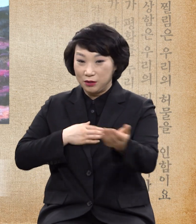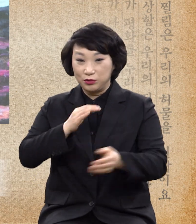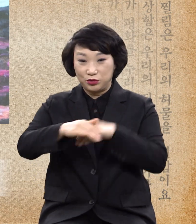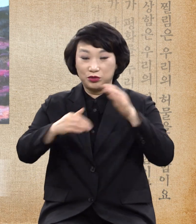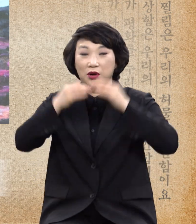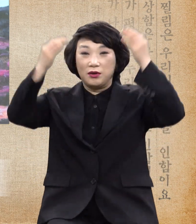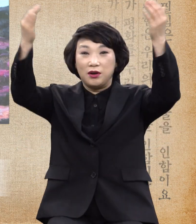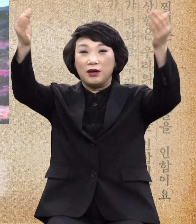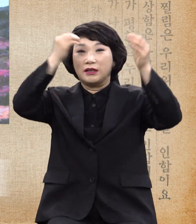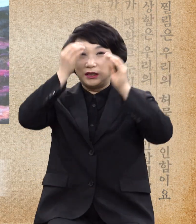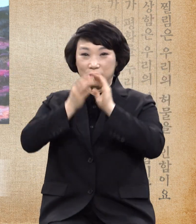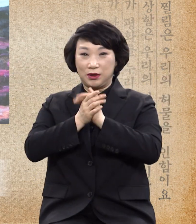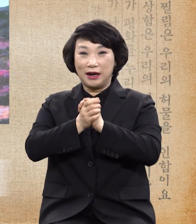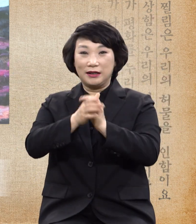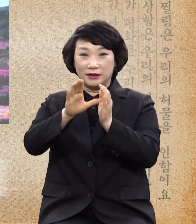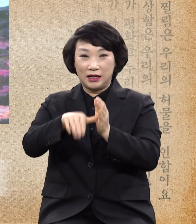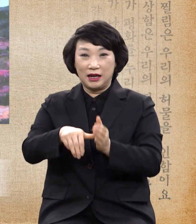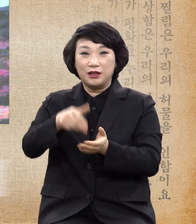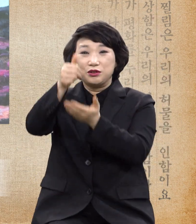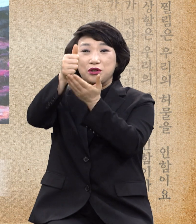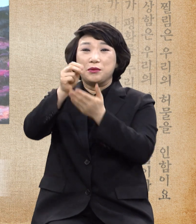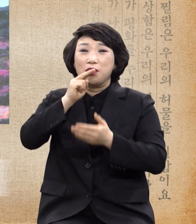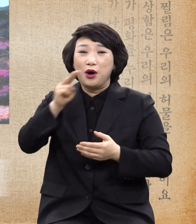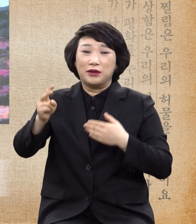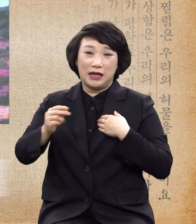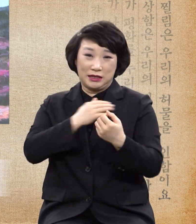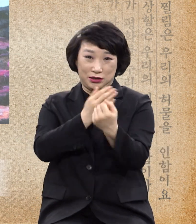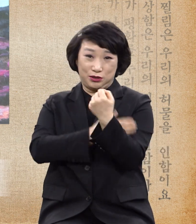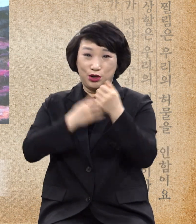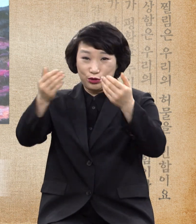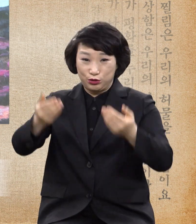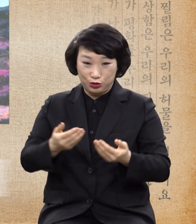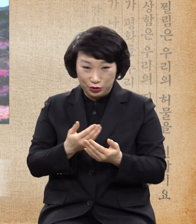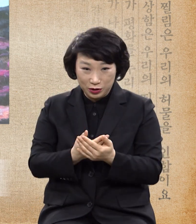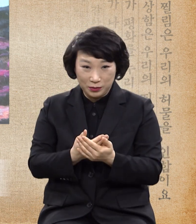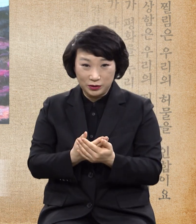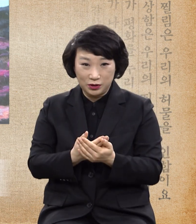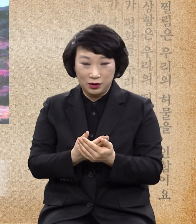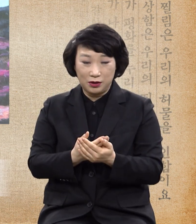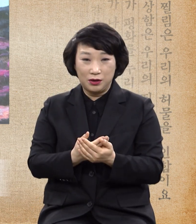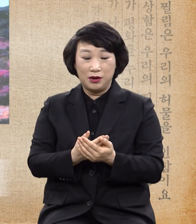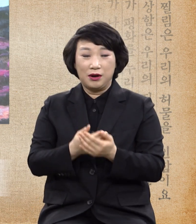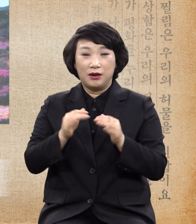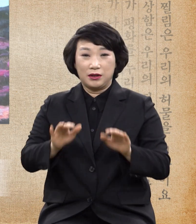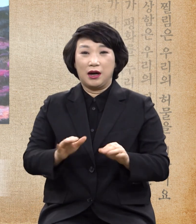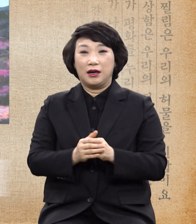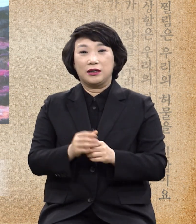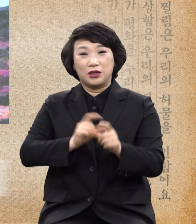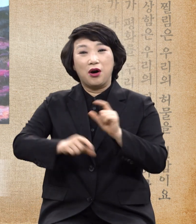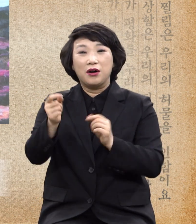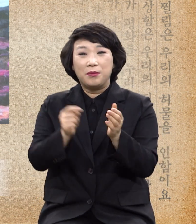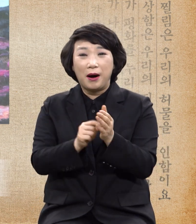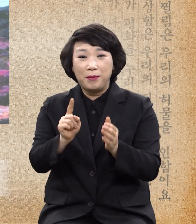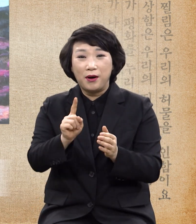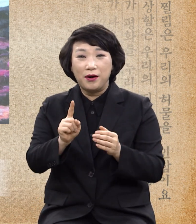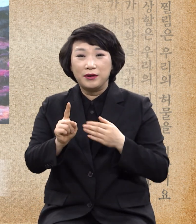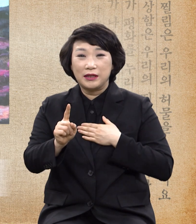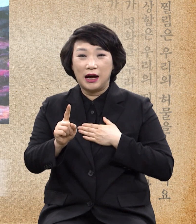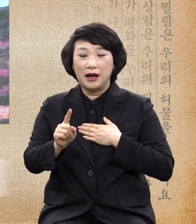들고 주여 나에게 능력을 주소서 그보다 더급한 것은 내게 질병을